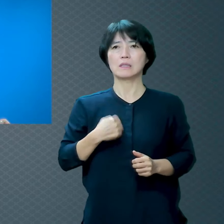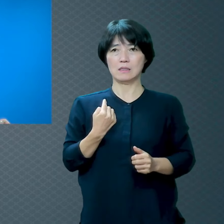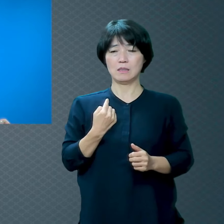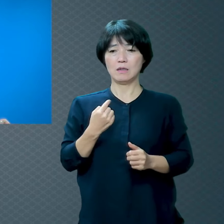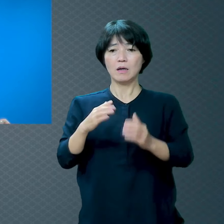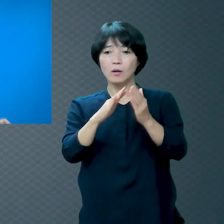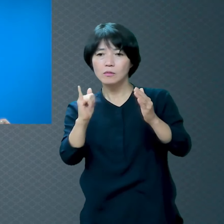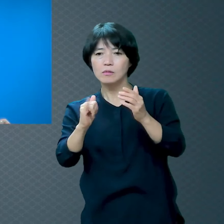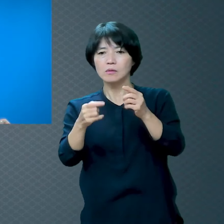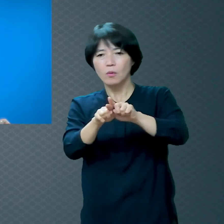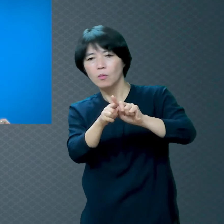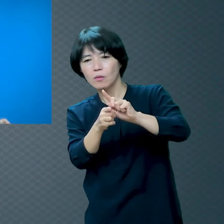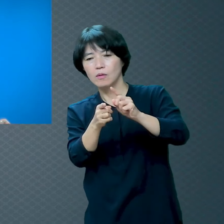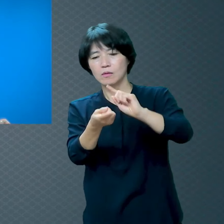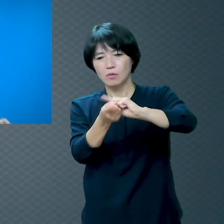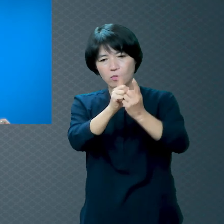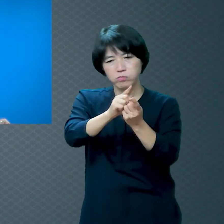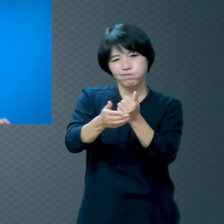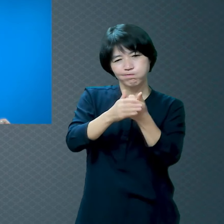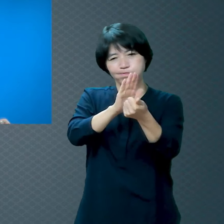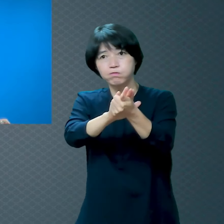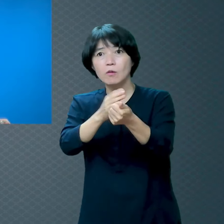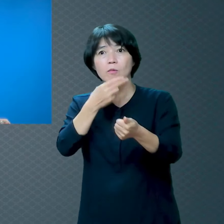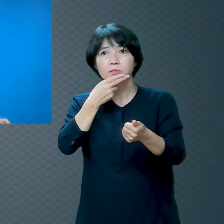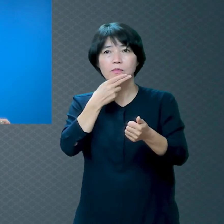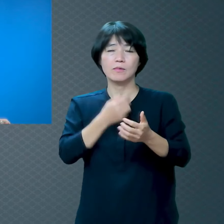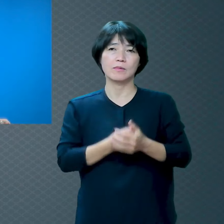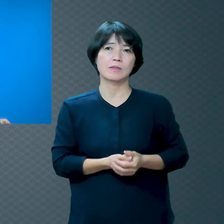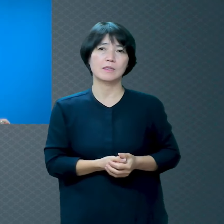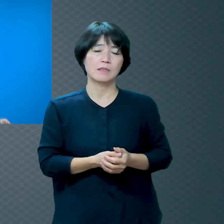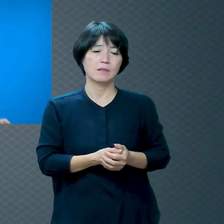제가 저희 어머님한테 그랬어요 어머니